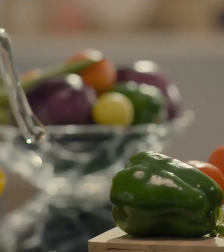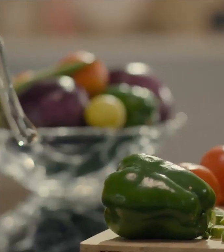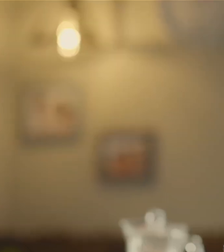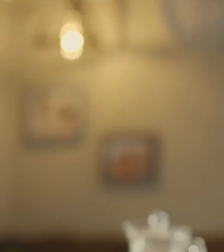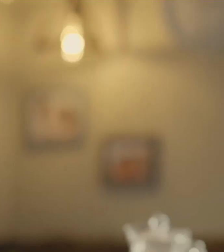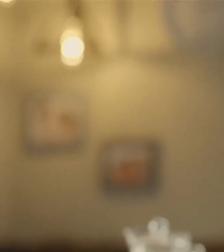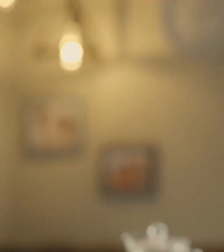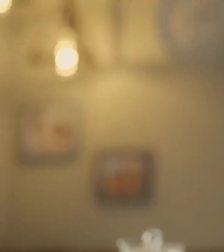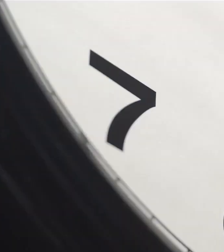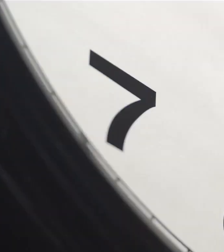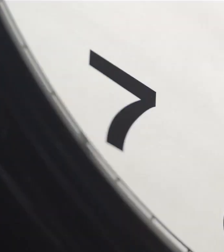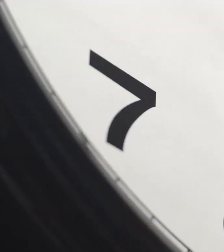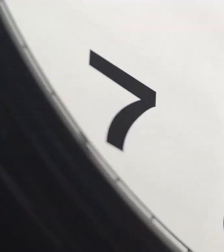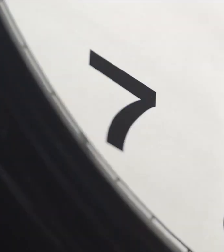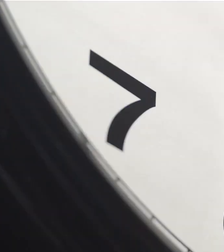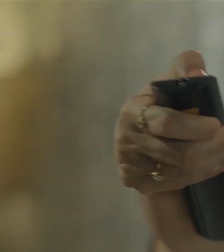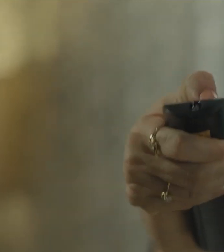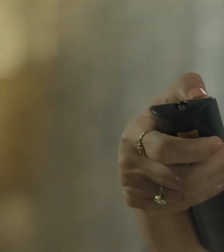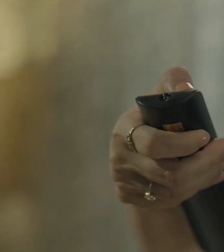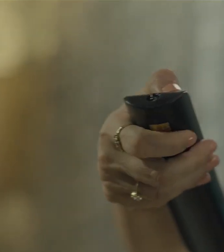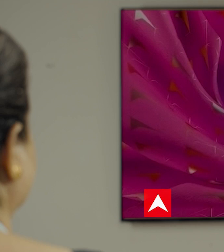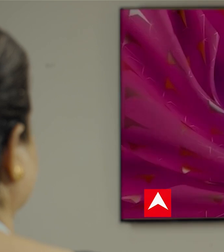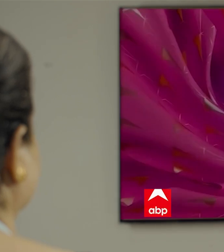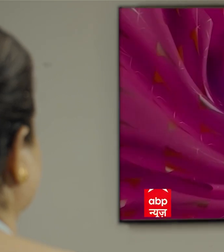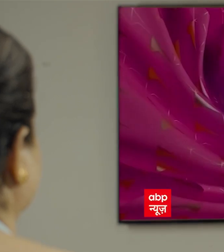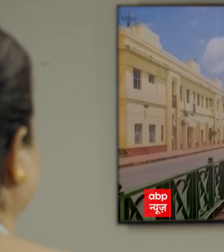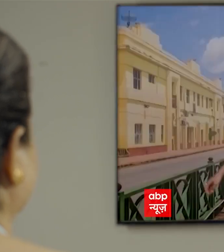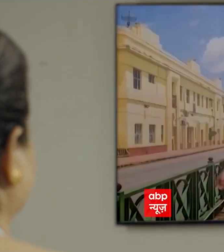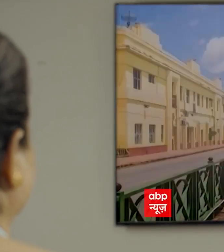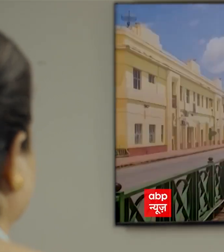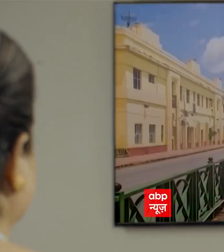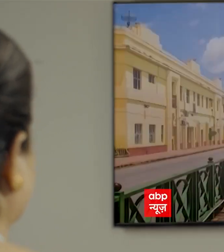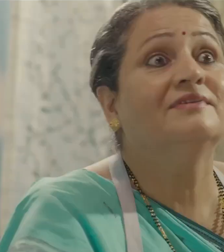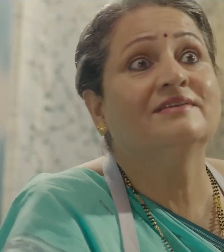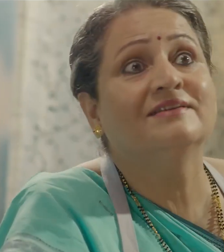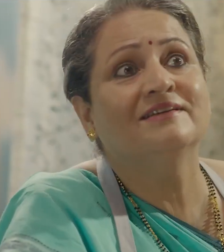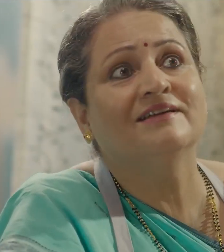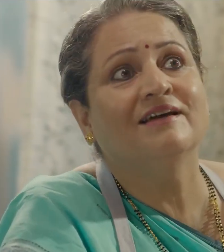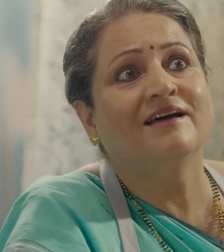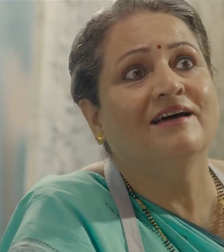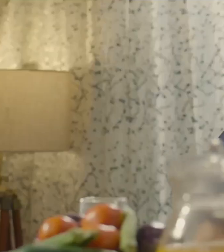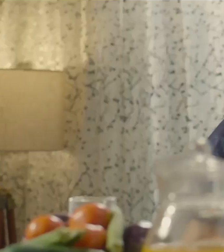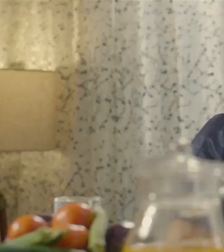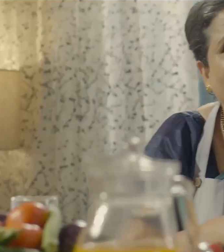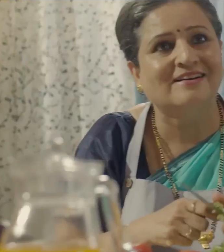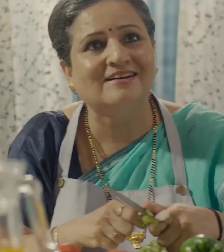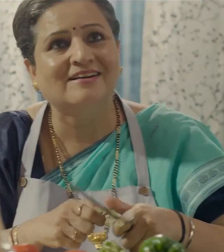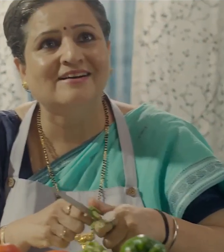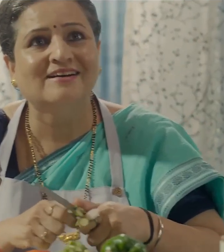जैसे ही घड़ी का काटा दो बहर ढाई पे आए बपीता जी का दिल सास बहू साजिश के लिए मचल जाए